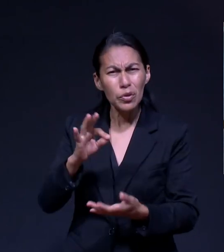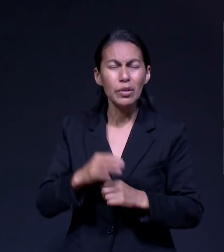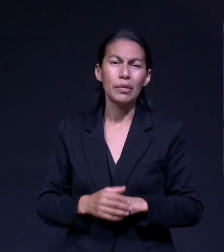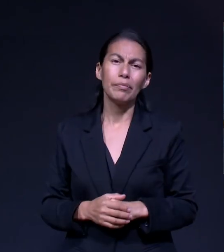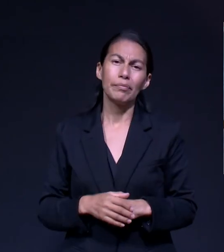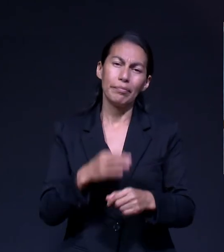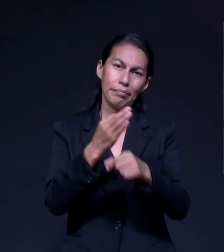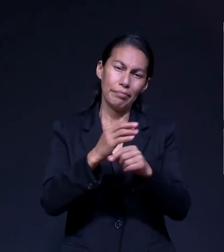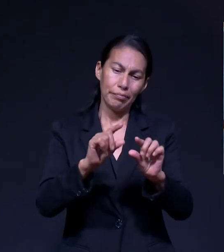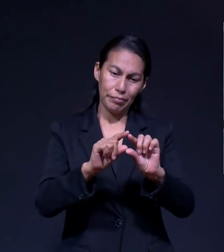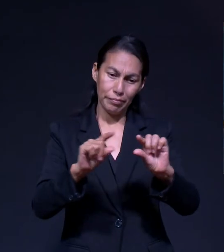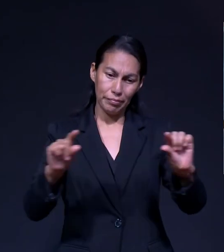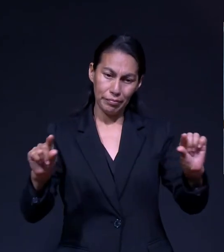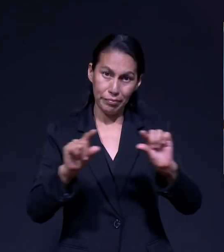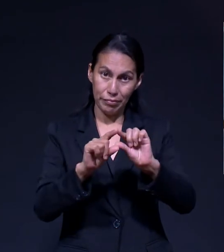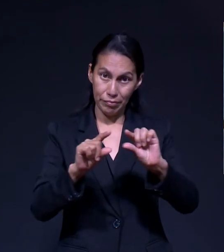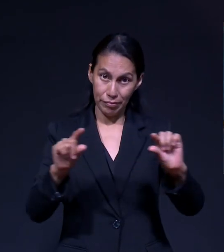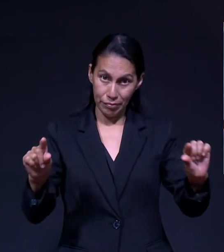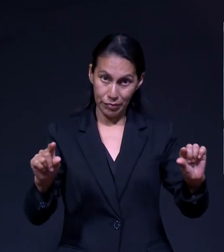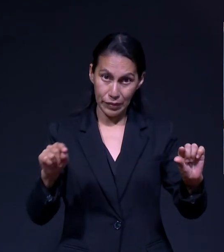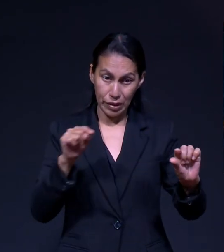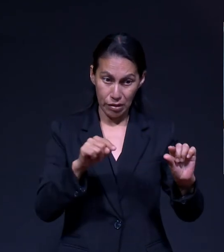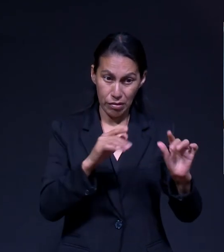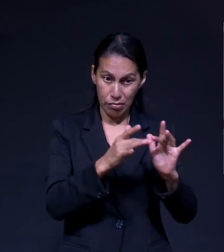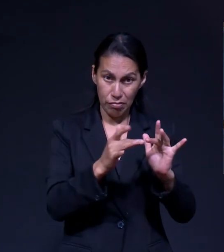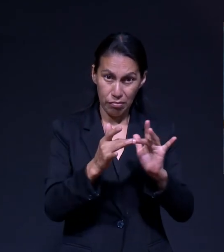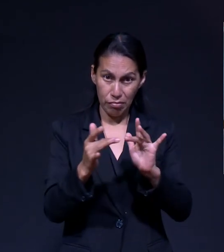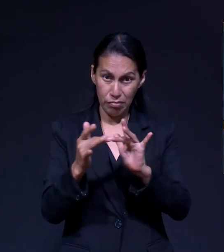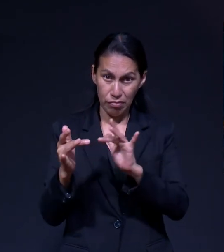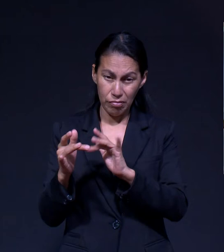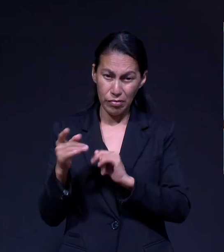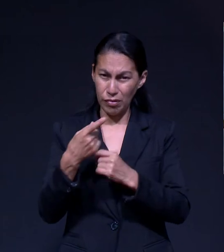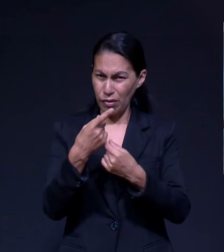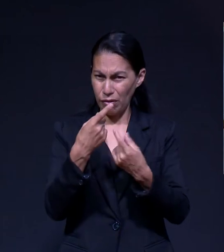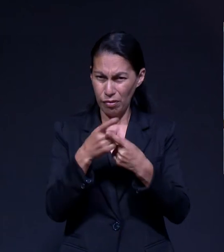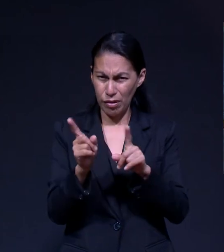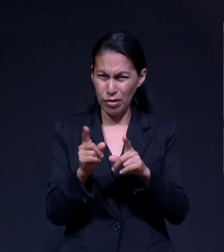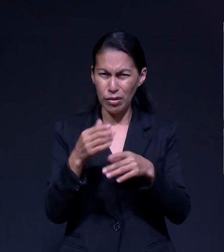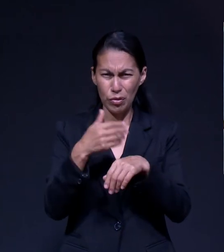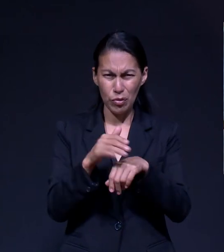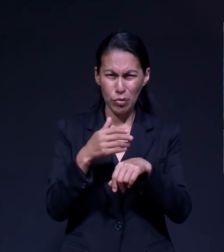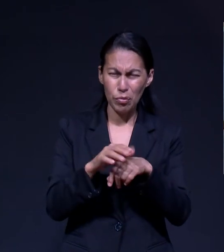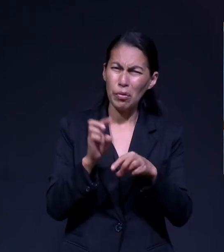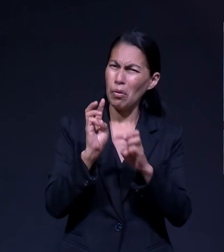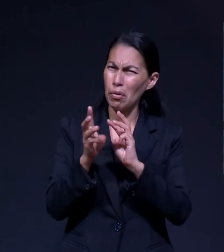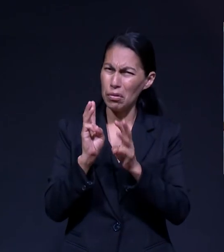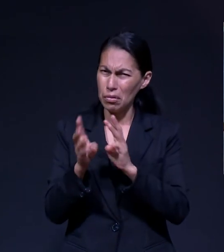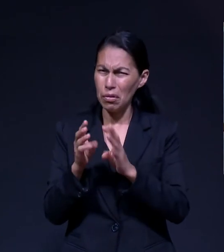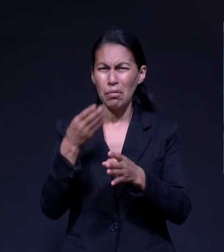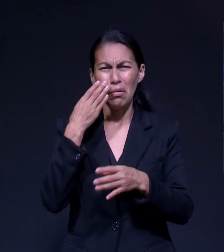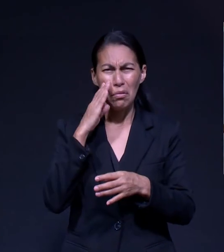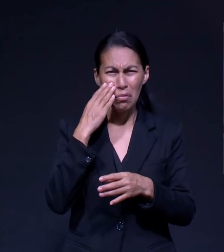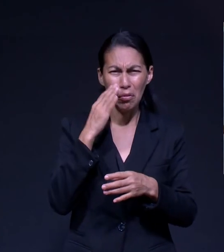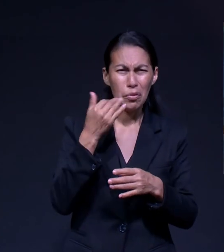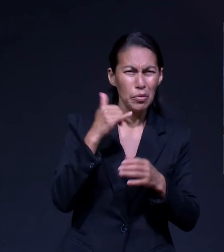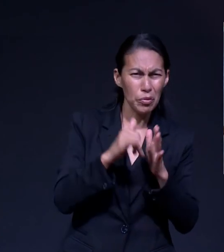los portales Las redes Donde tu podrás Comunicarte Y enviar Tus pedidos De oración